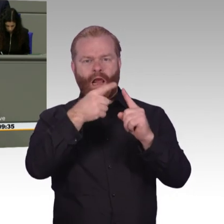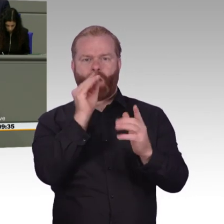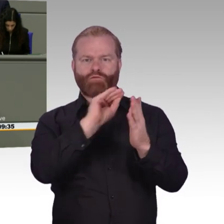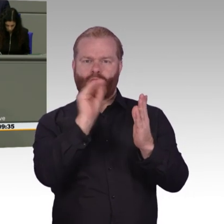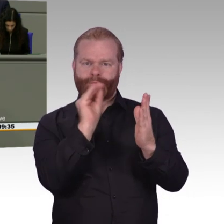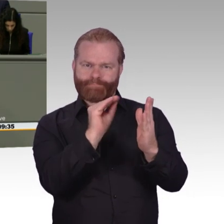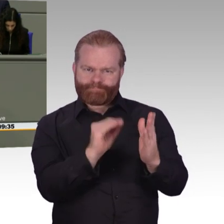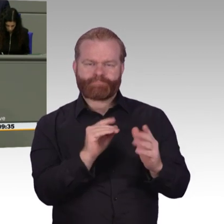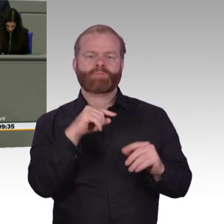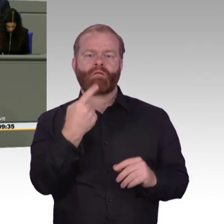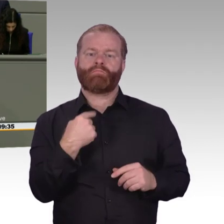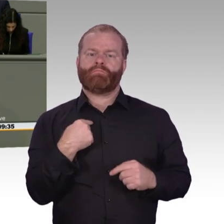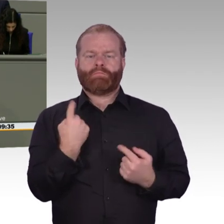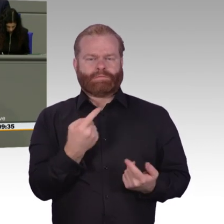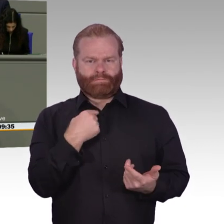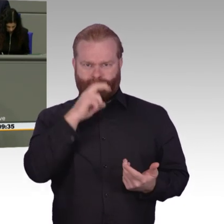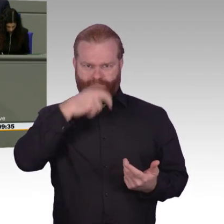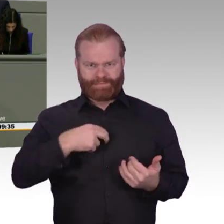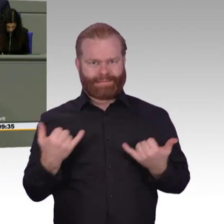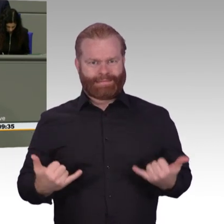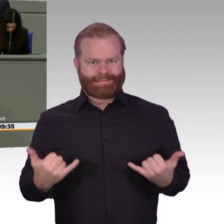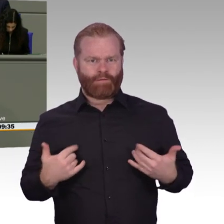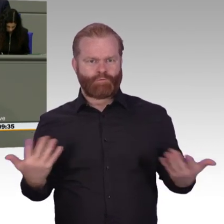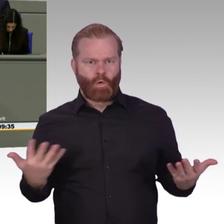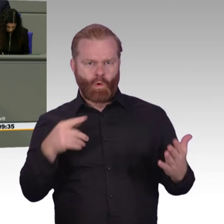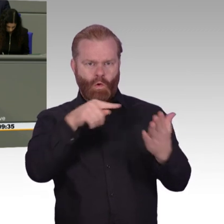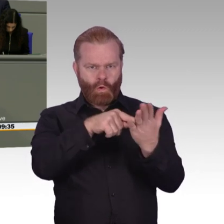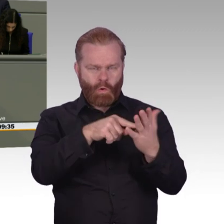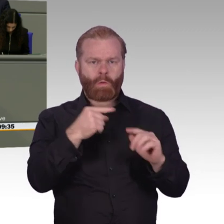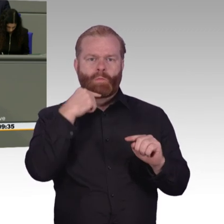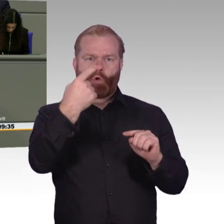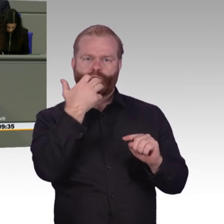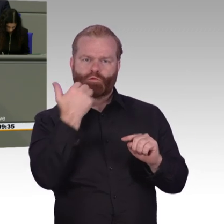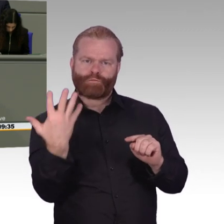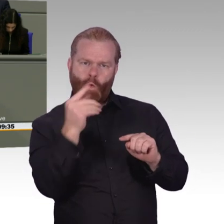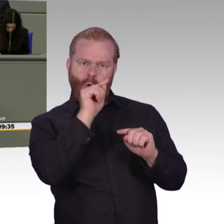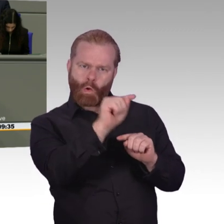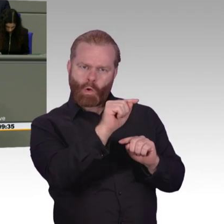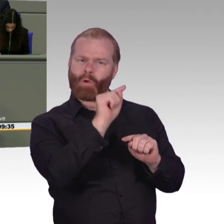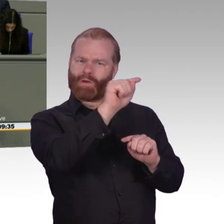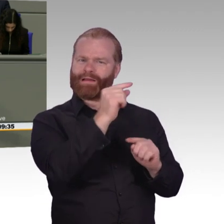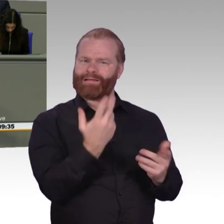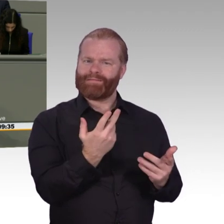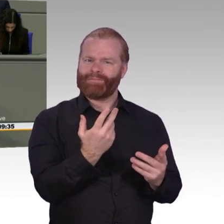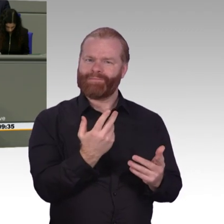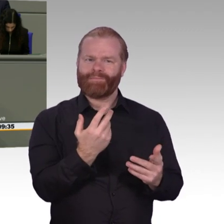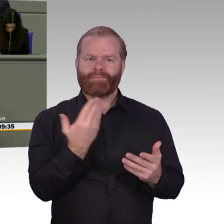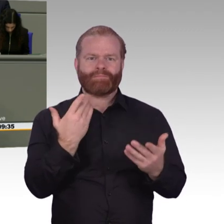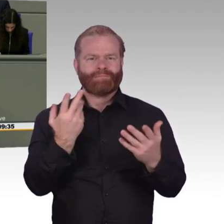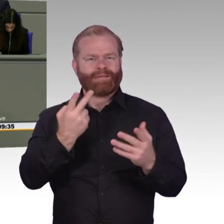Verschlüsselung im Koalitionsvertrag. Deutschland soll Verschlüsselungsland Nummer eins werden. Das kenne ich ja von der CSU. Champions League die ganze Zeit. Und wenn man